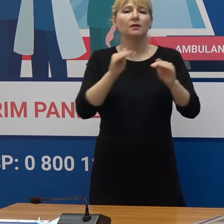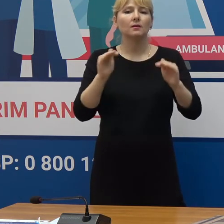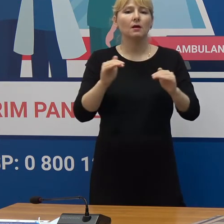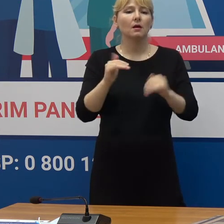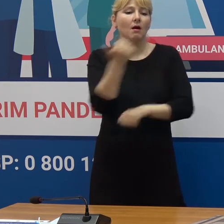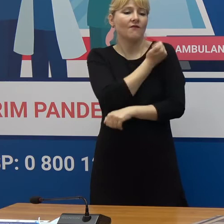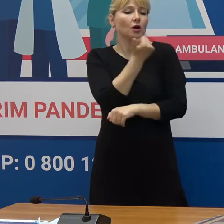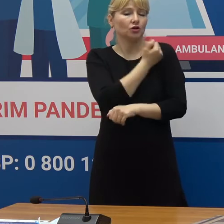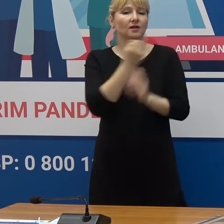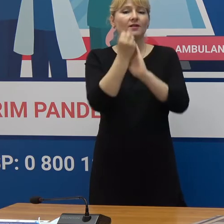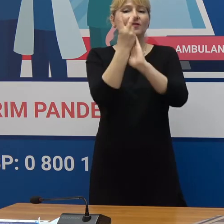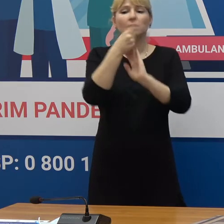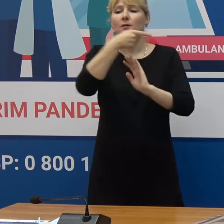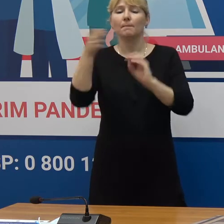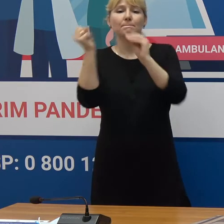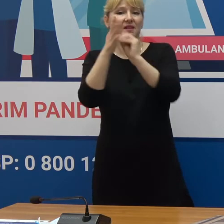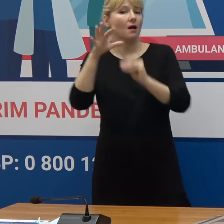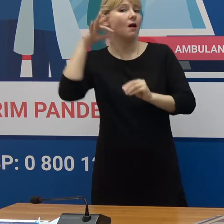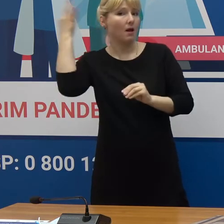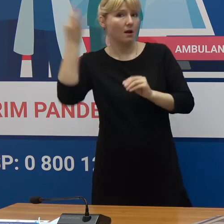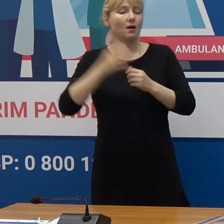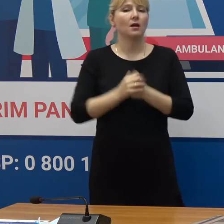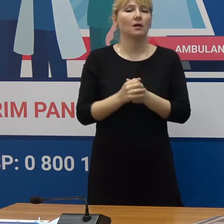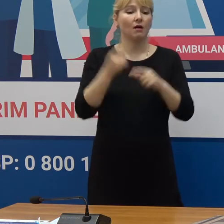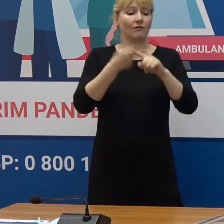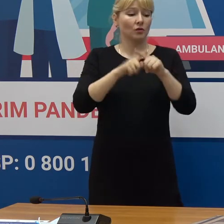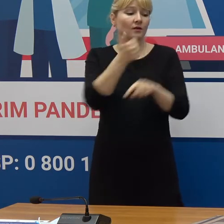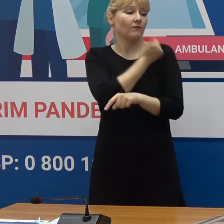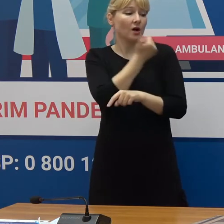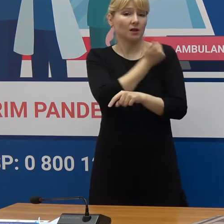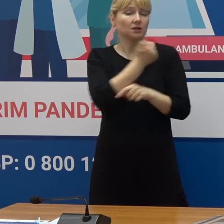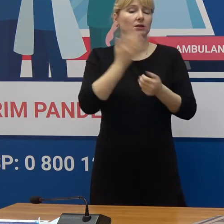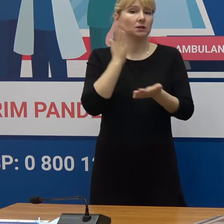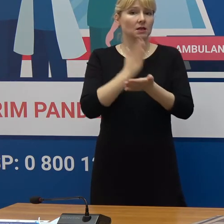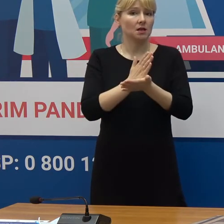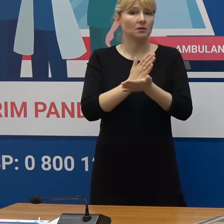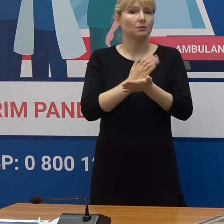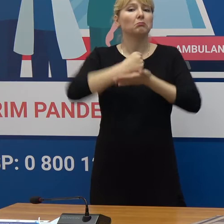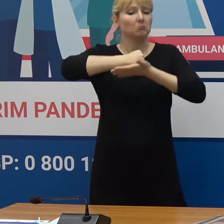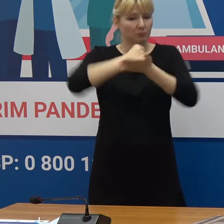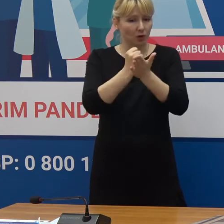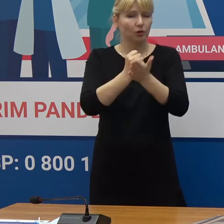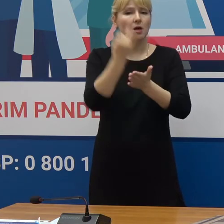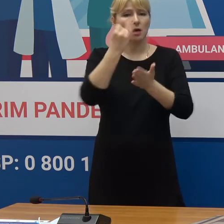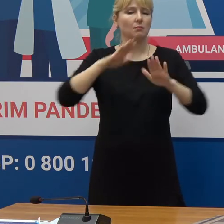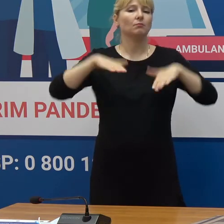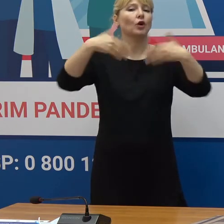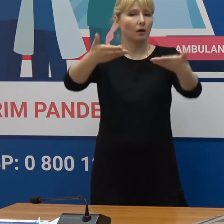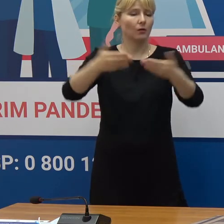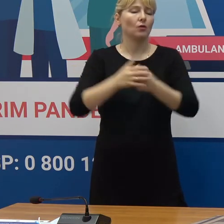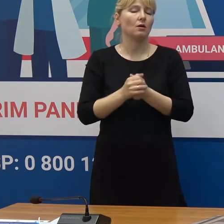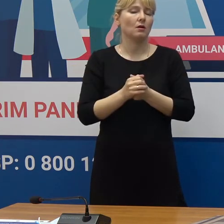cuprinse între 12 și 15 ani Deci acest vaccin este aprobat și recomandat